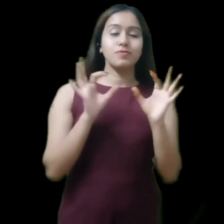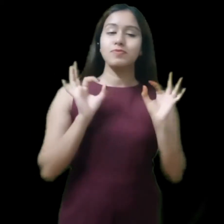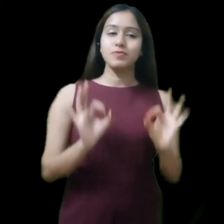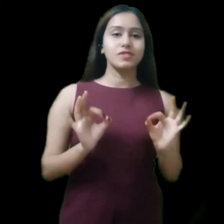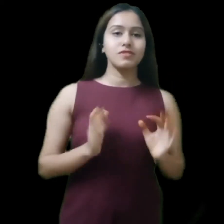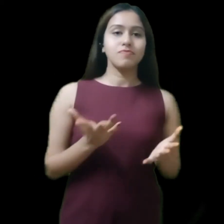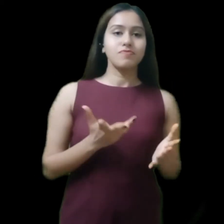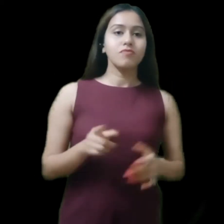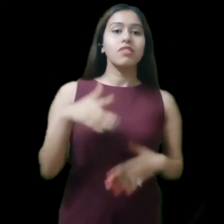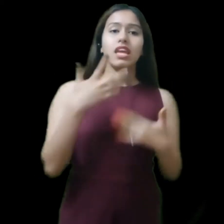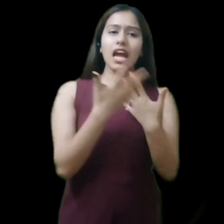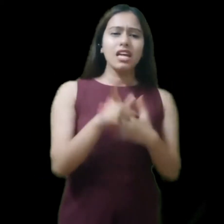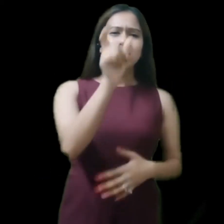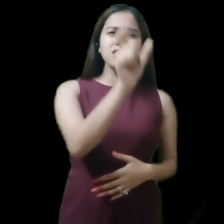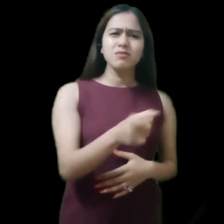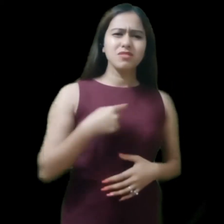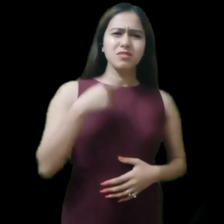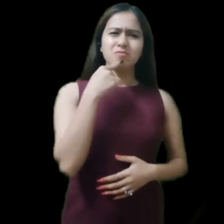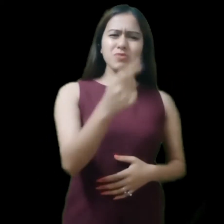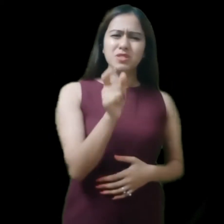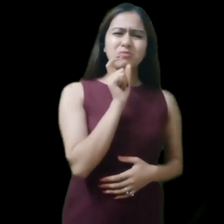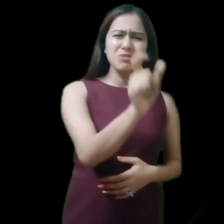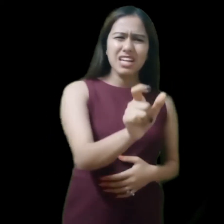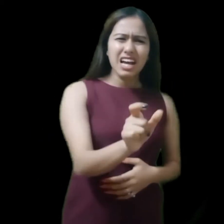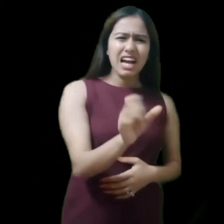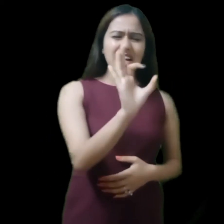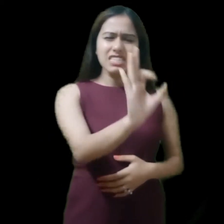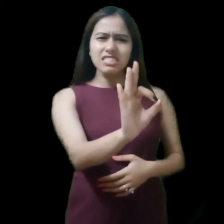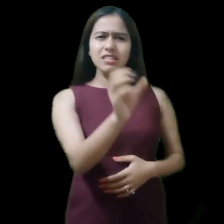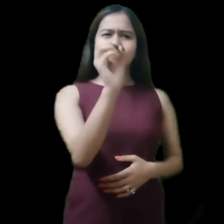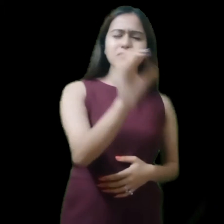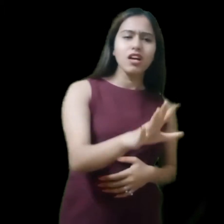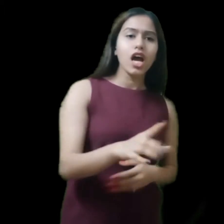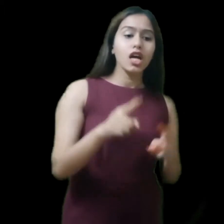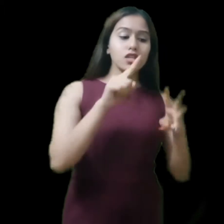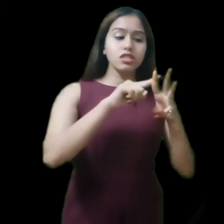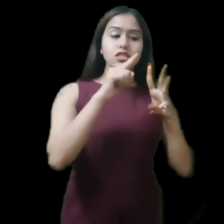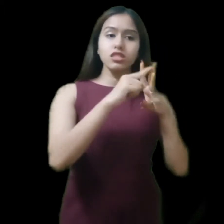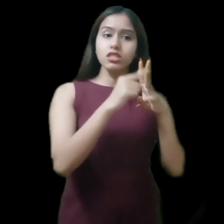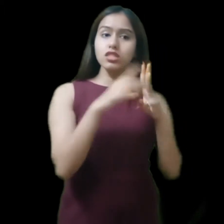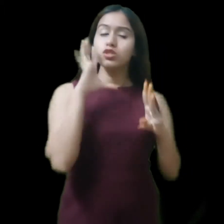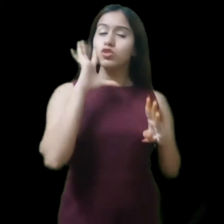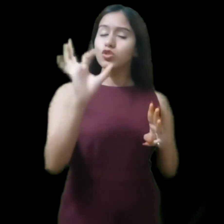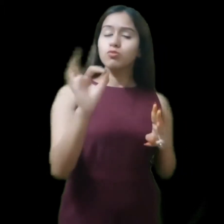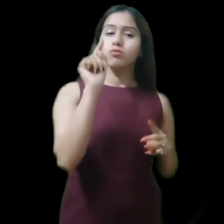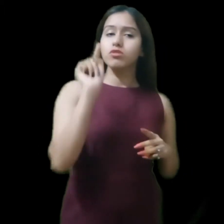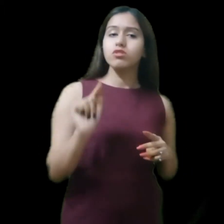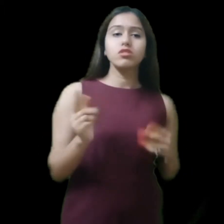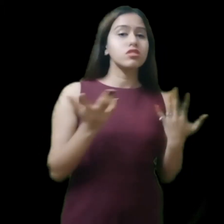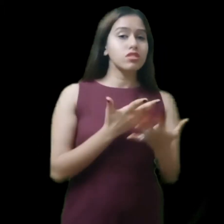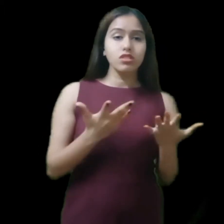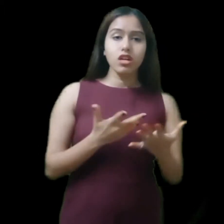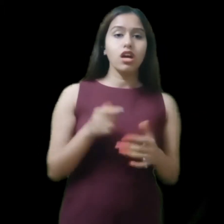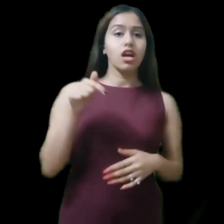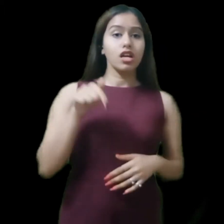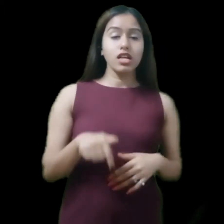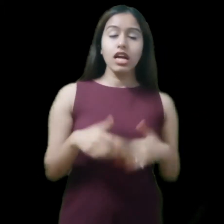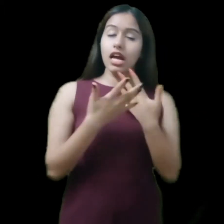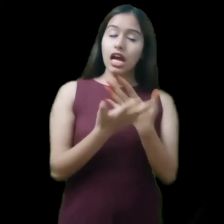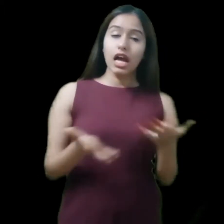किसी भी इंसान को अच्छा बुरा अगर हम बोलते हैं तो हमें किन बातों का ध्यान रखना चीए तो सबसे जरूरी तीन बाते होती हैं हम किसी को भी अच्छा बुरा बोले